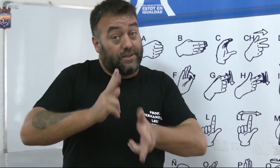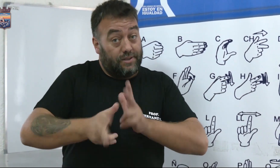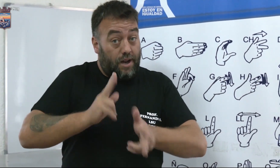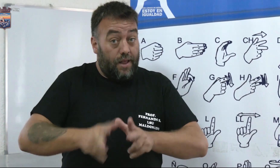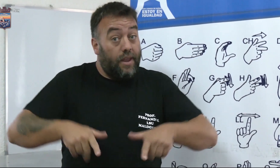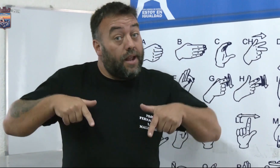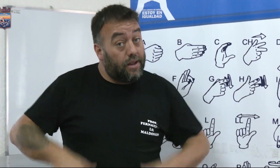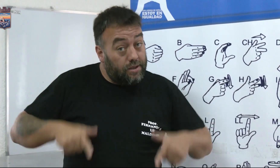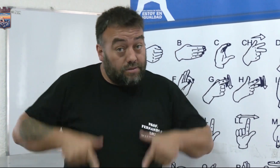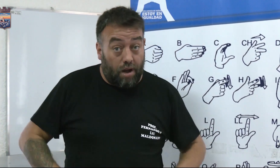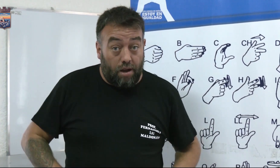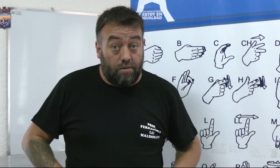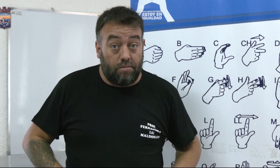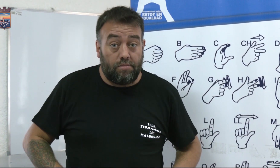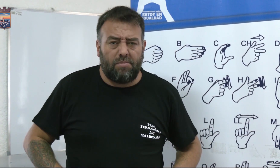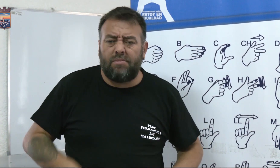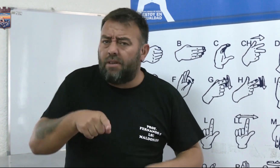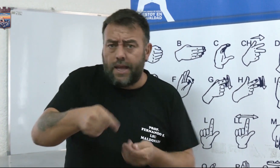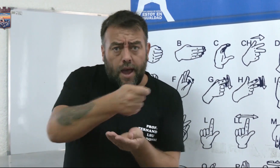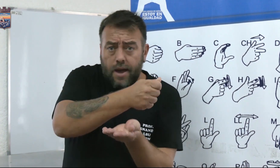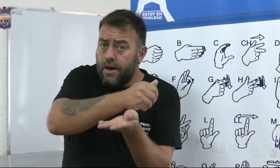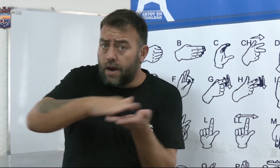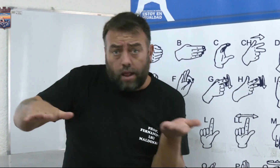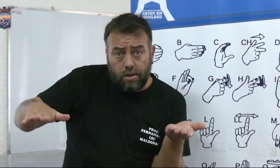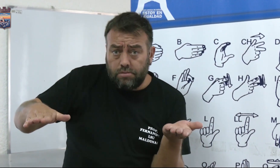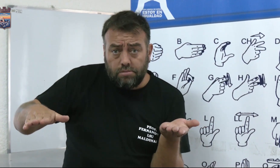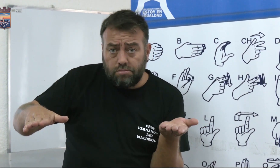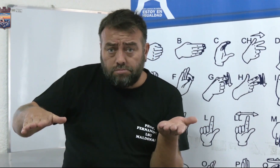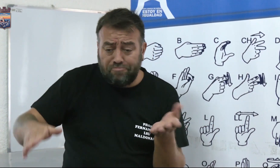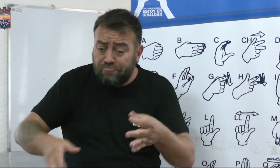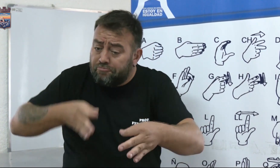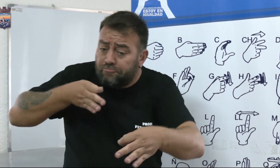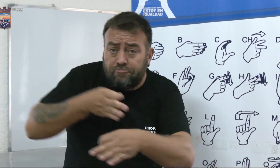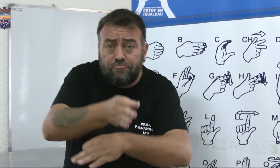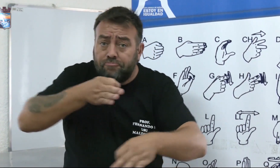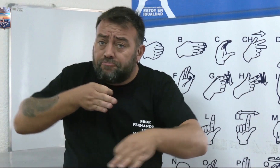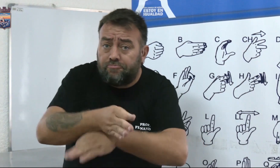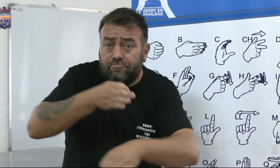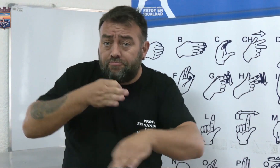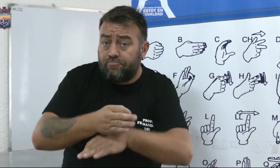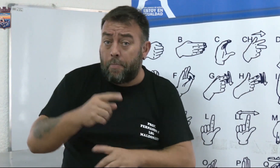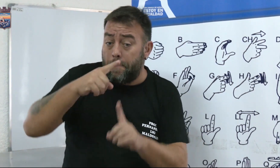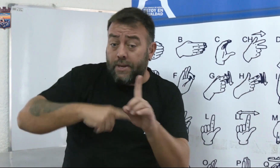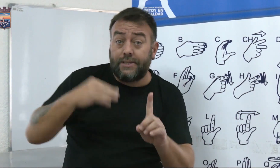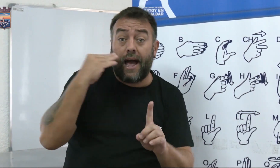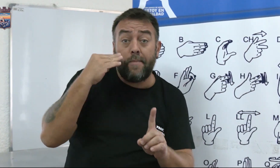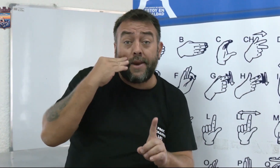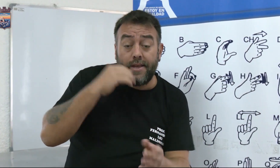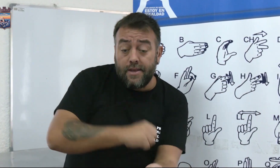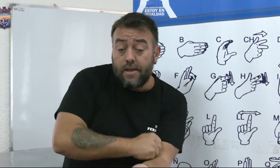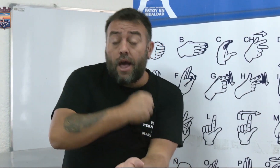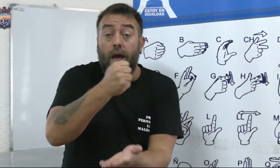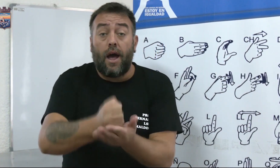de lengua de señas de la Intendencia de Maldonado. Son totalmente gratis. Se les enseña